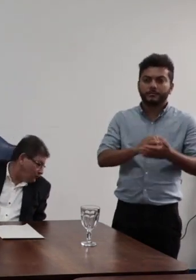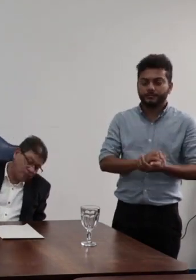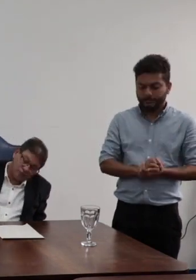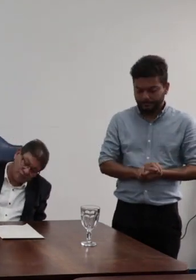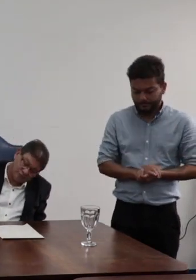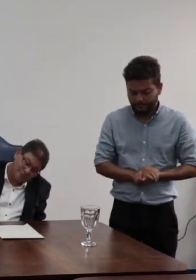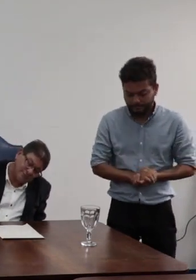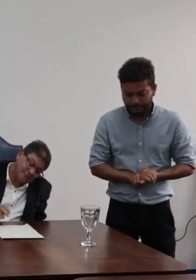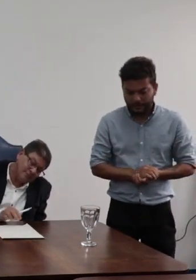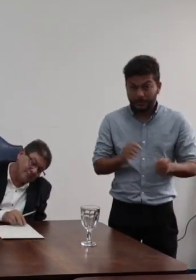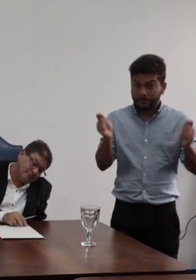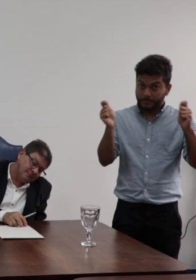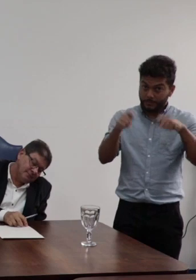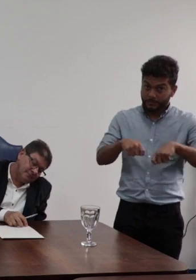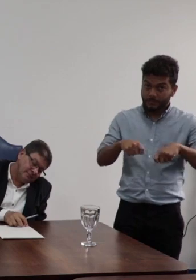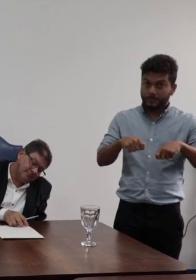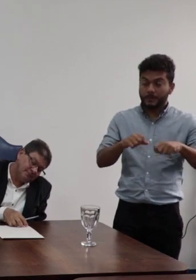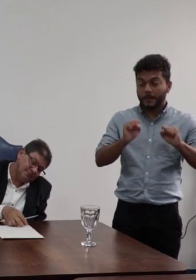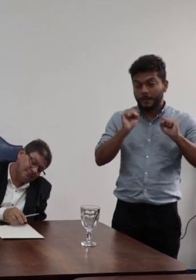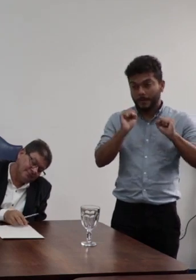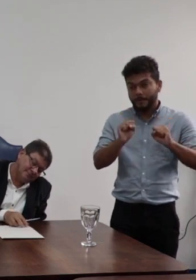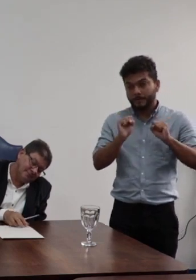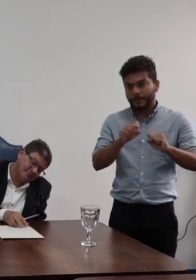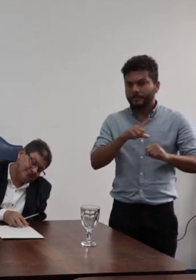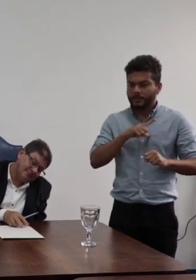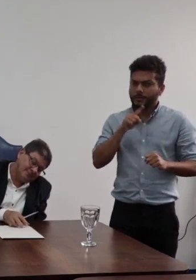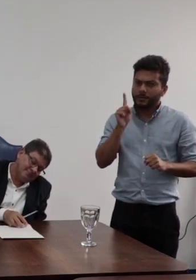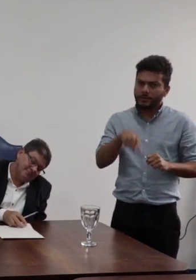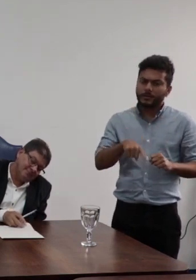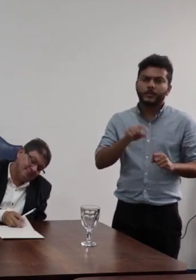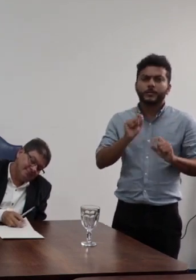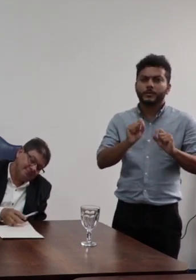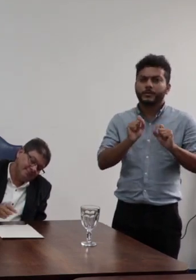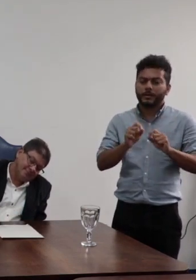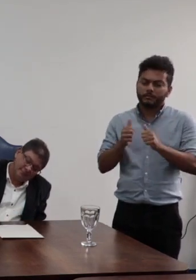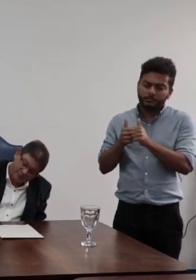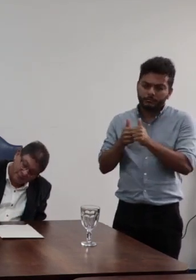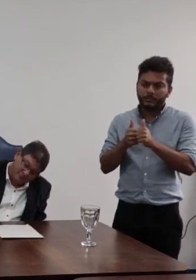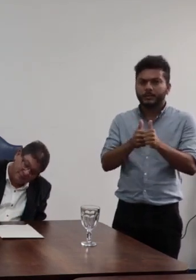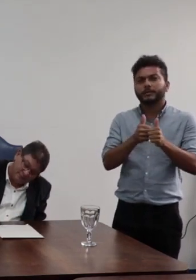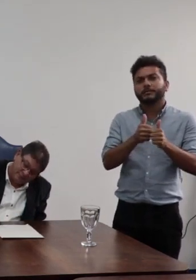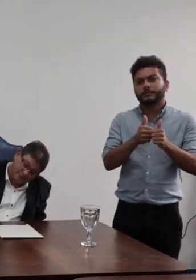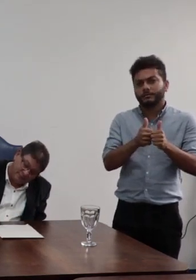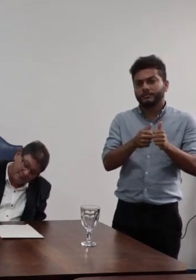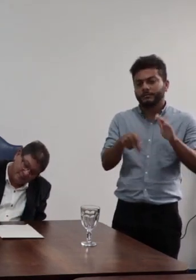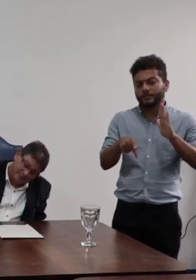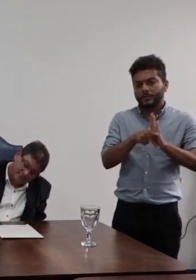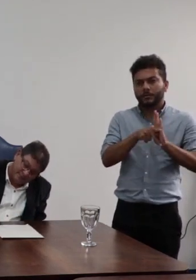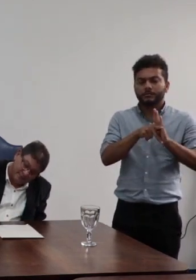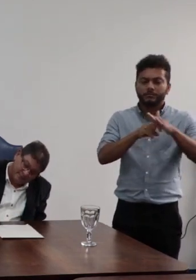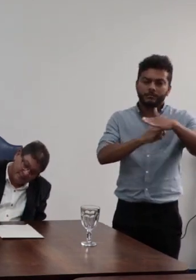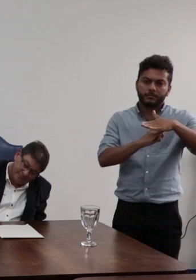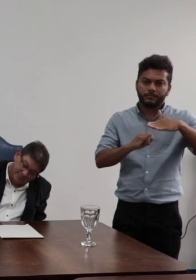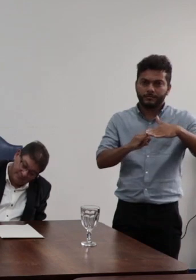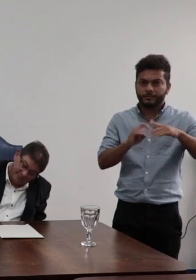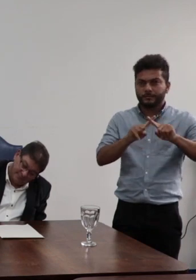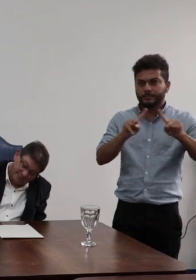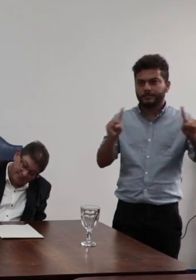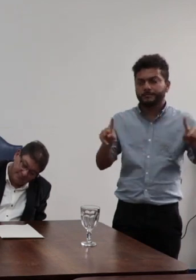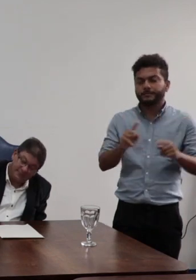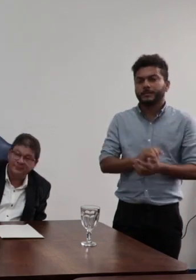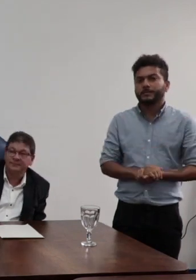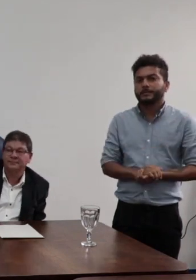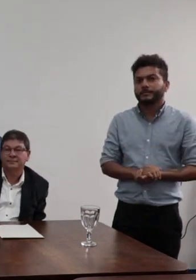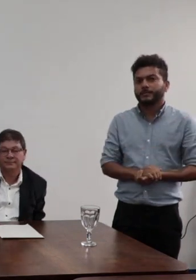depois se debruçar e ser o morte o guia da instituição mas foi